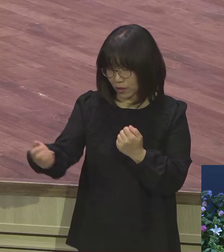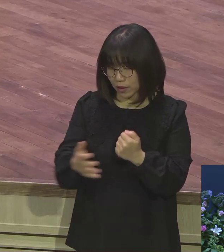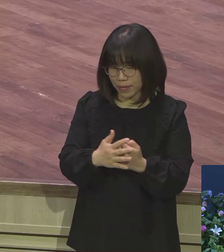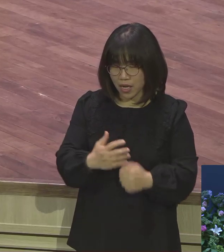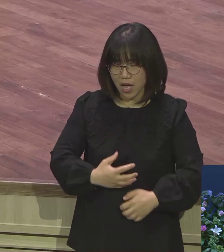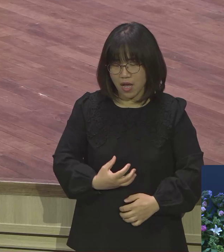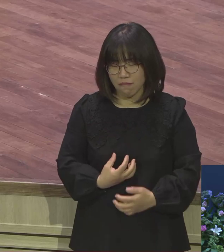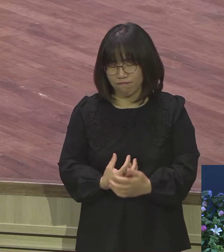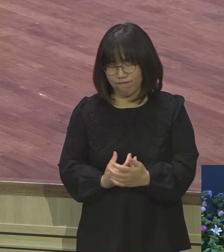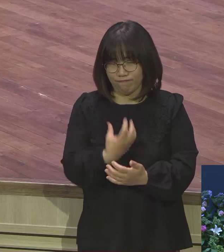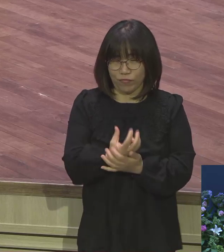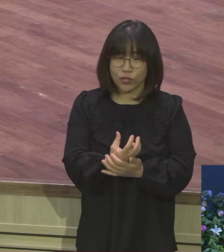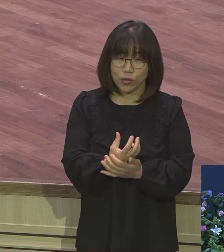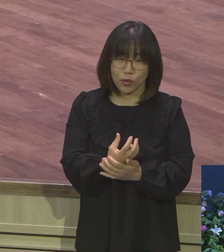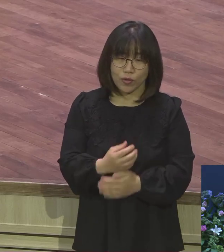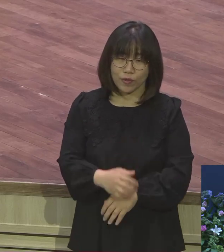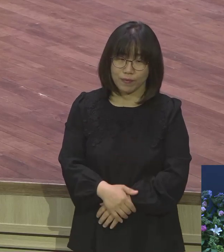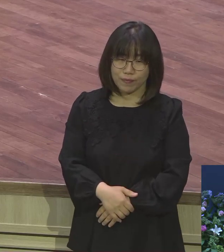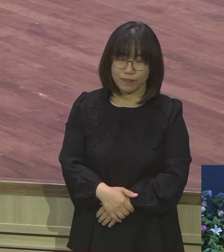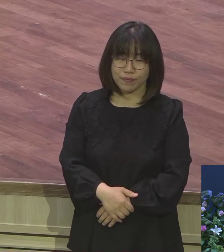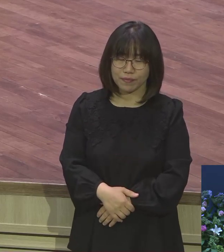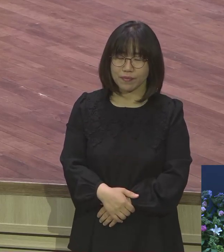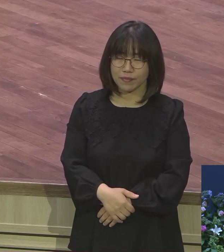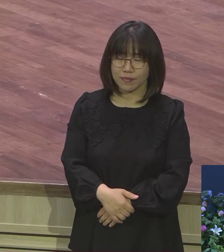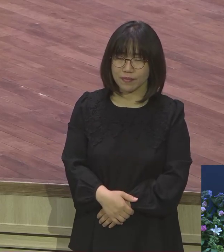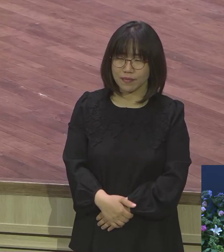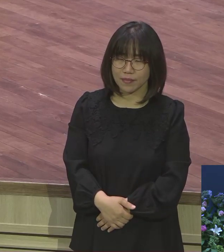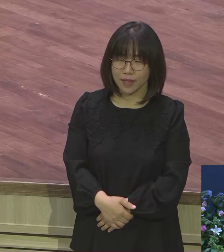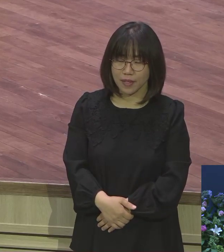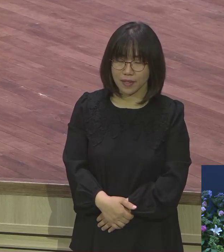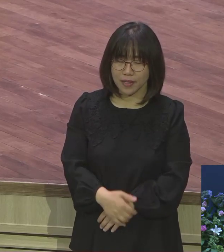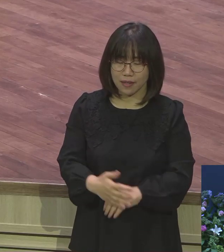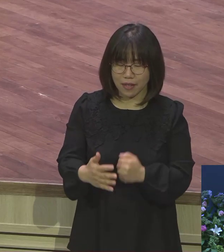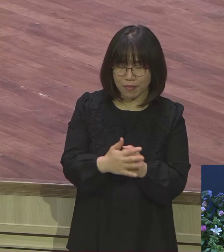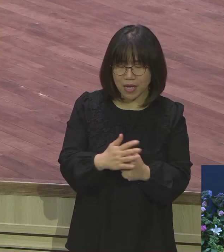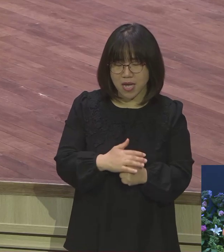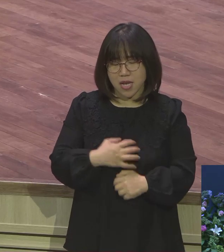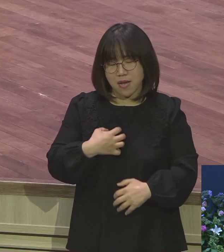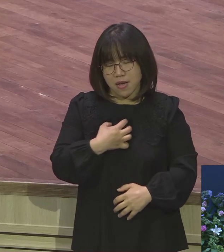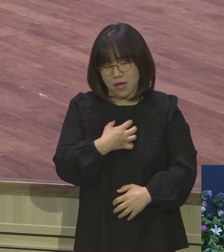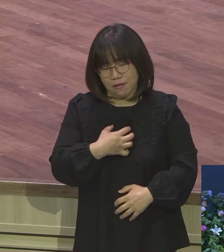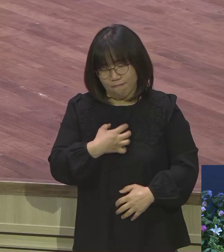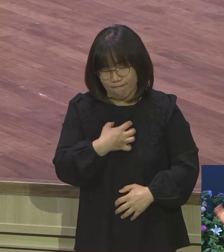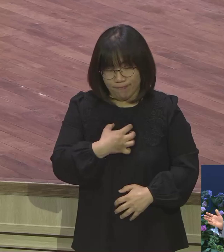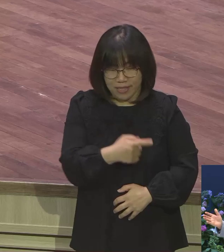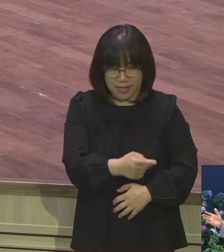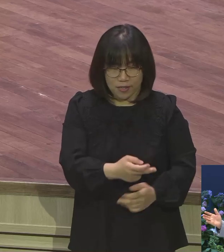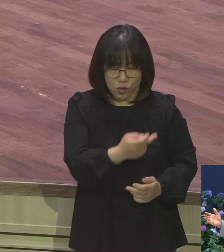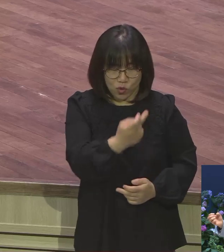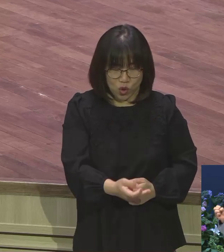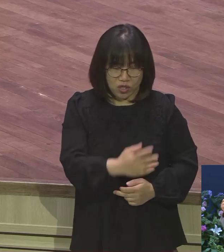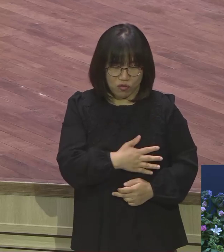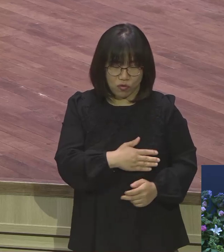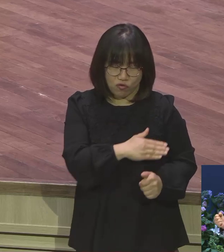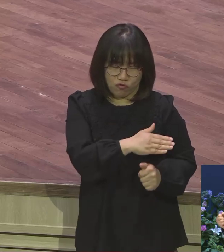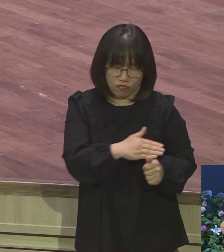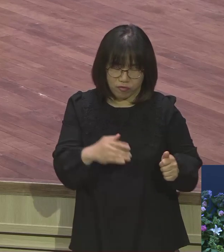분노가 어느정도 했느냐 거기에 달했다 그랬어요. 거기에 달해가지고 저 새끼 죽여버린다. 야곱을 죽인다고 그냥